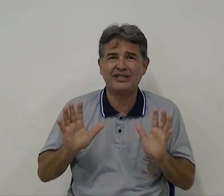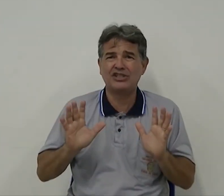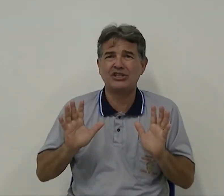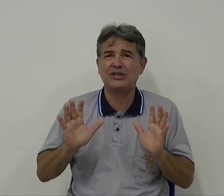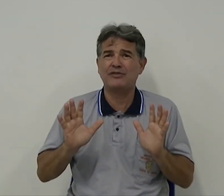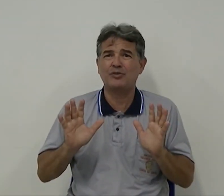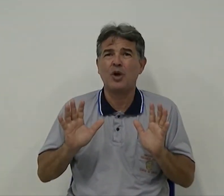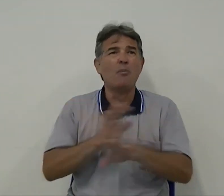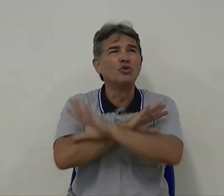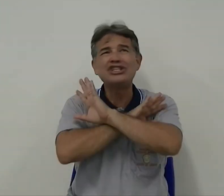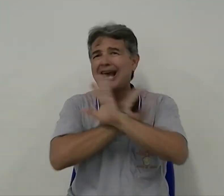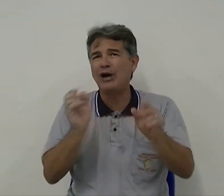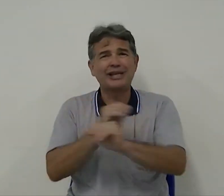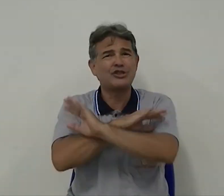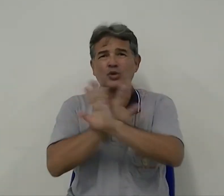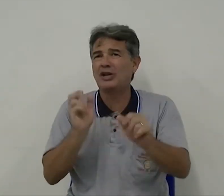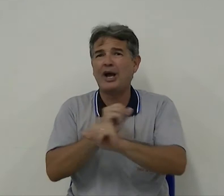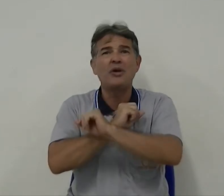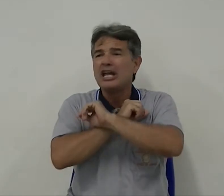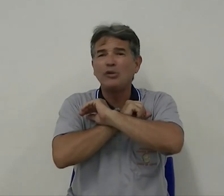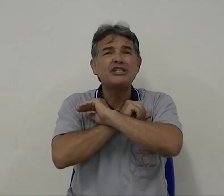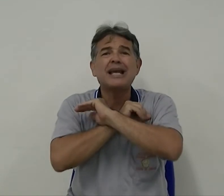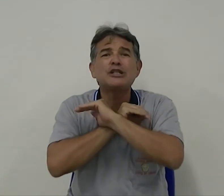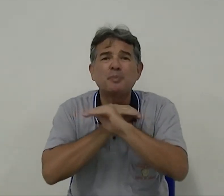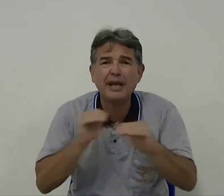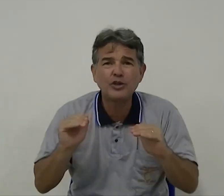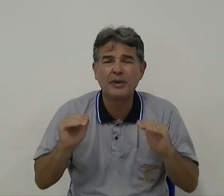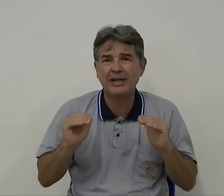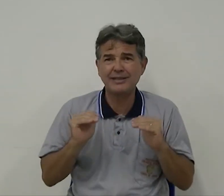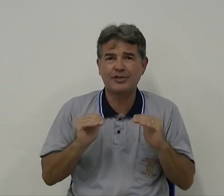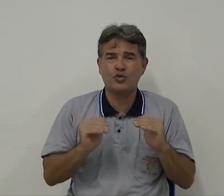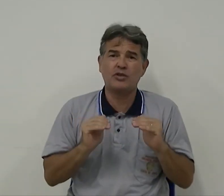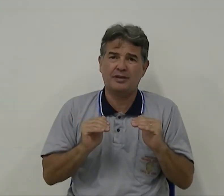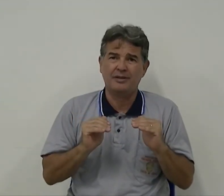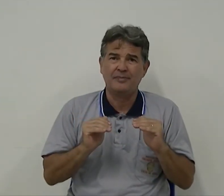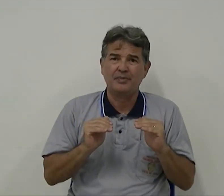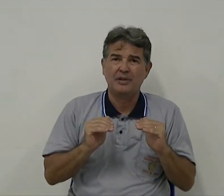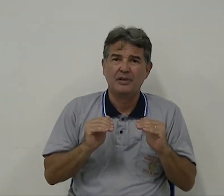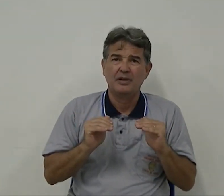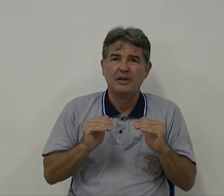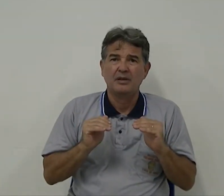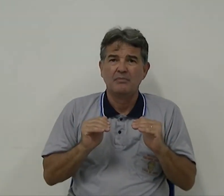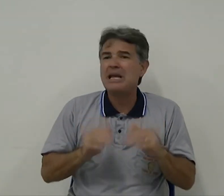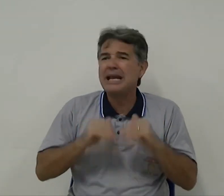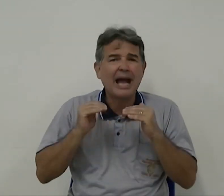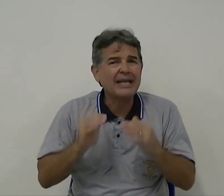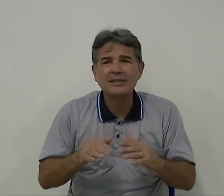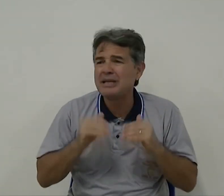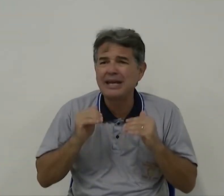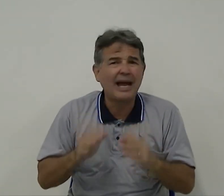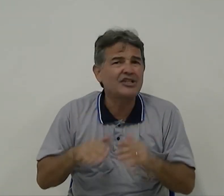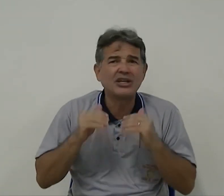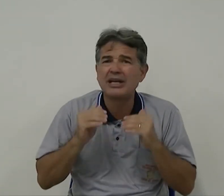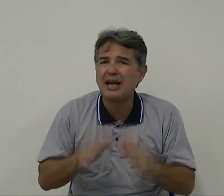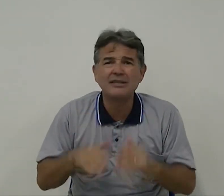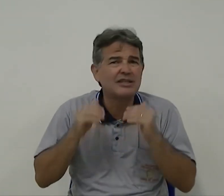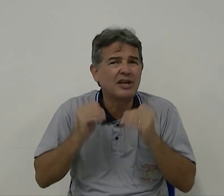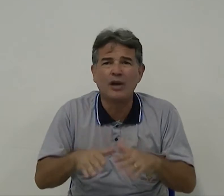existido a nível mundial, nacional, é o desrespeito para a criança sua. Milhares e milhares de crianças não